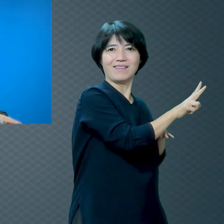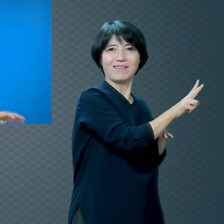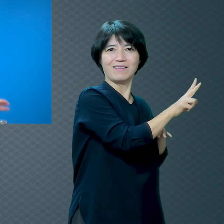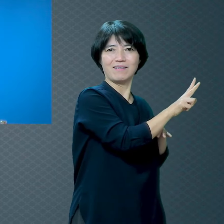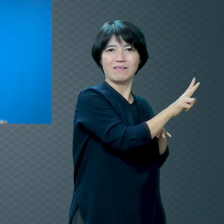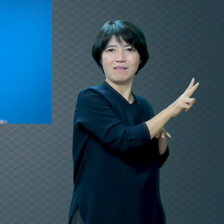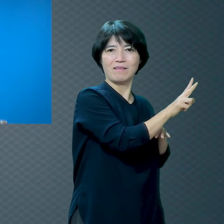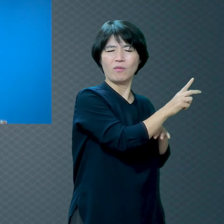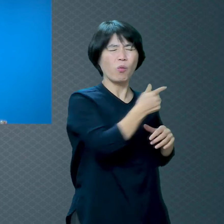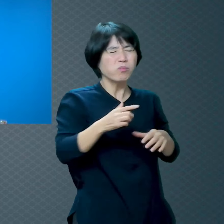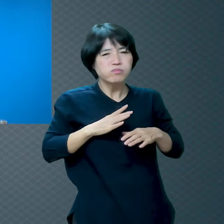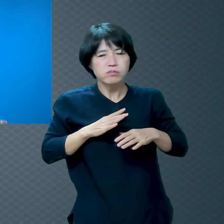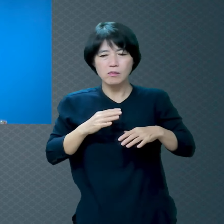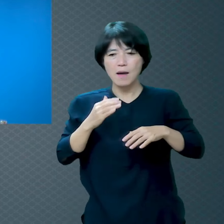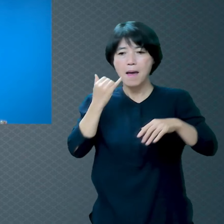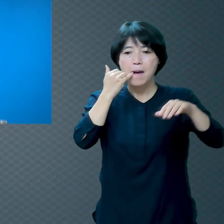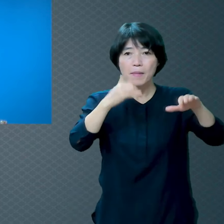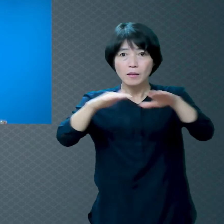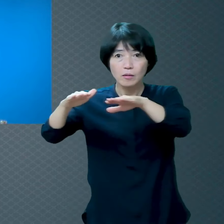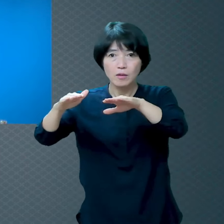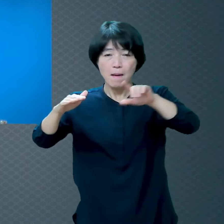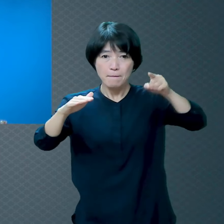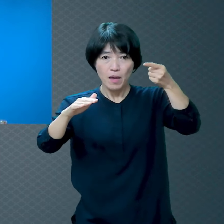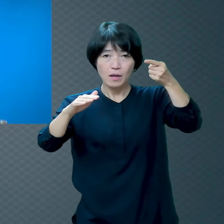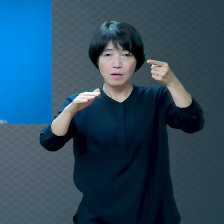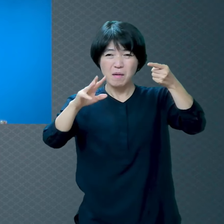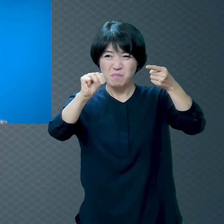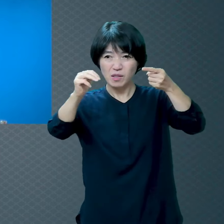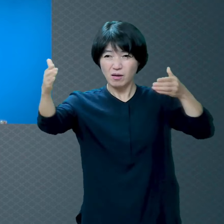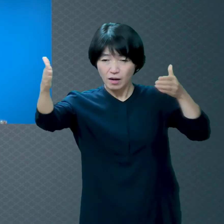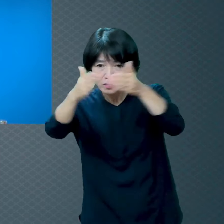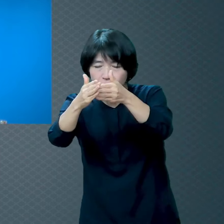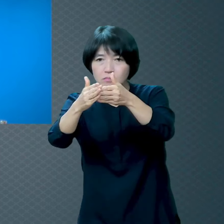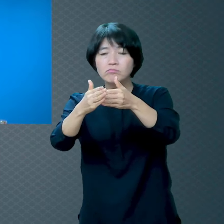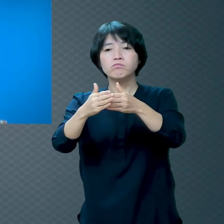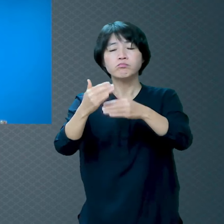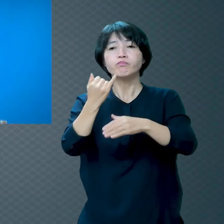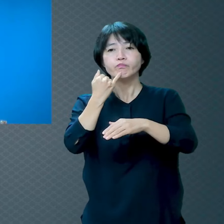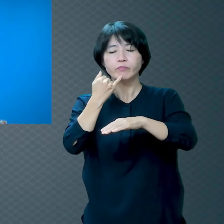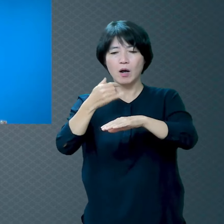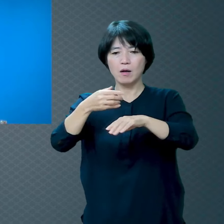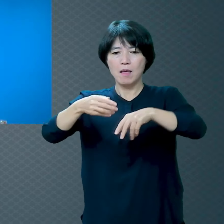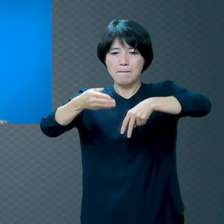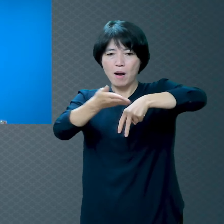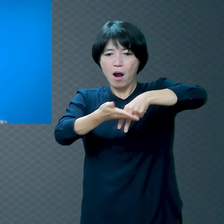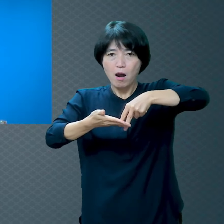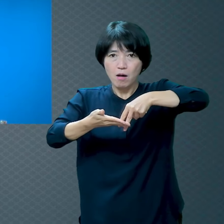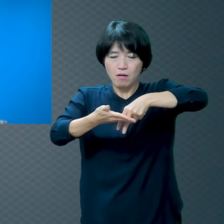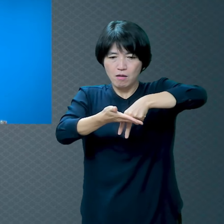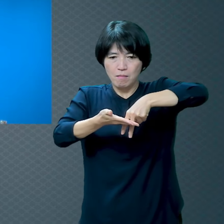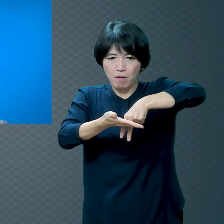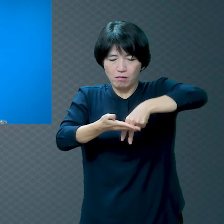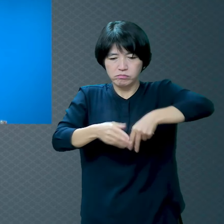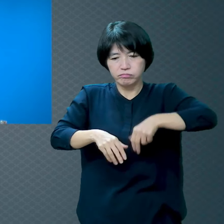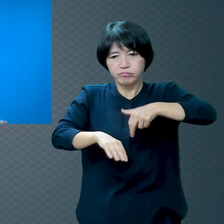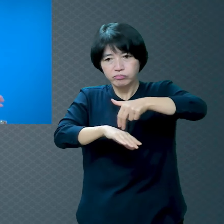바닷물이 깊으면 어때요 앞이 안 보입니다 시커멉니다